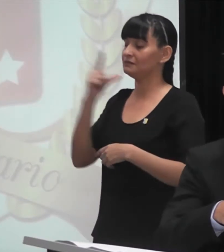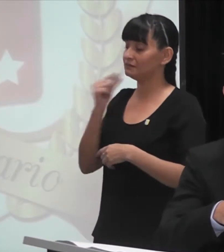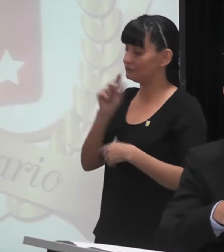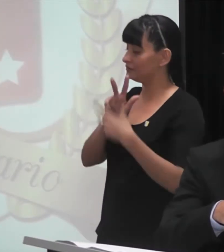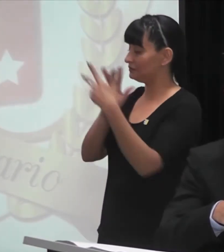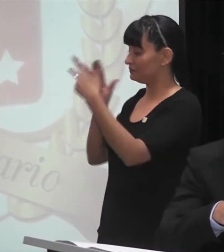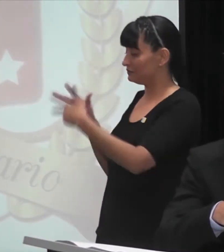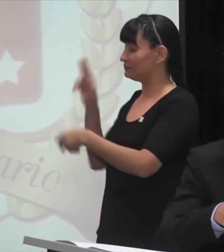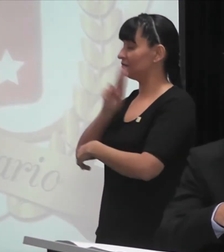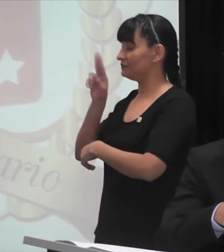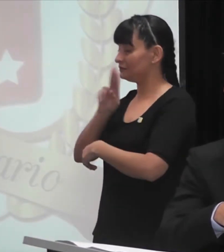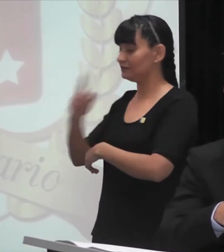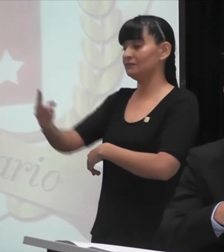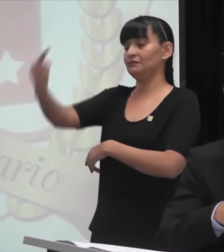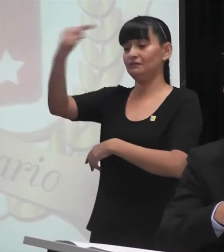Y la mandó a Corina.